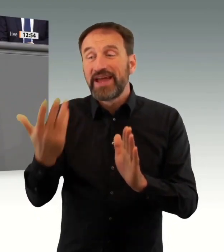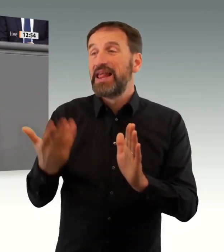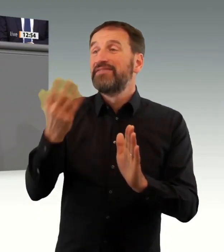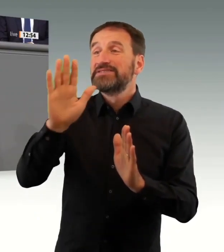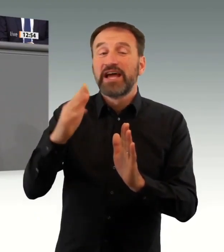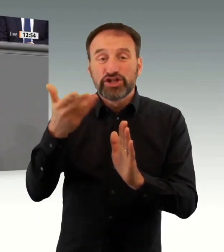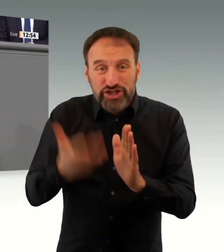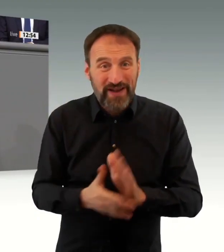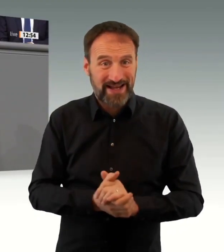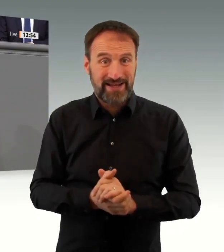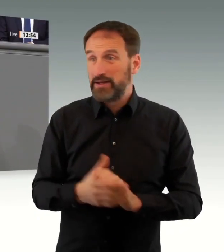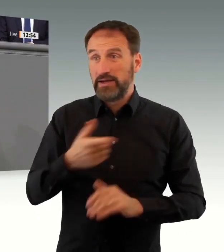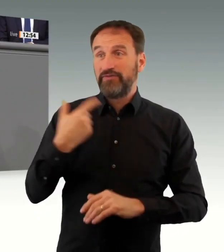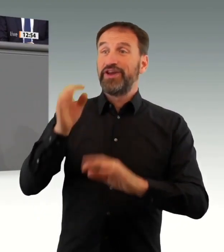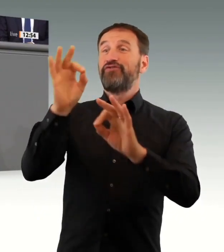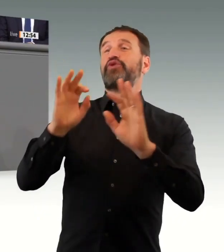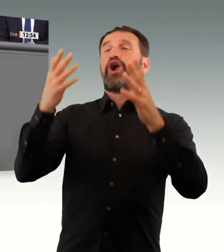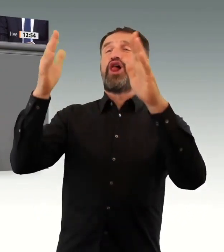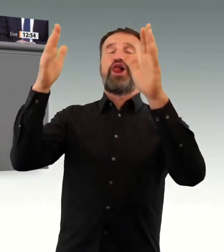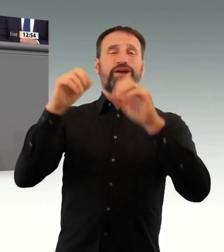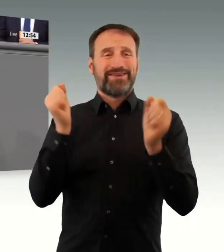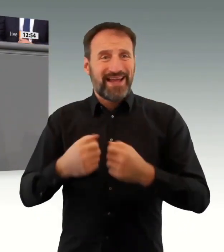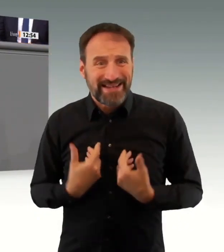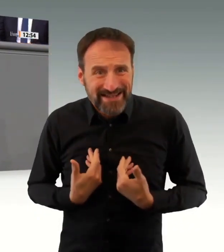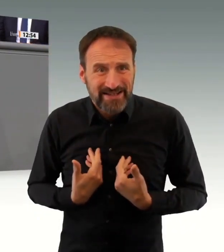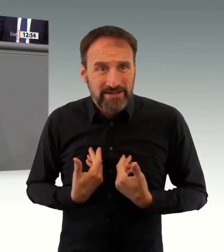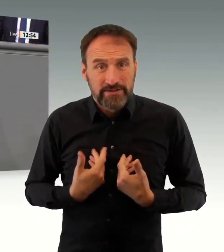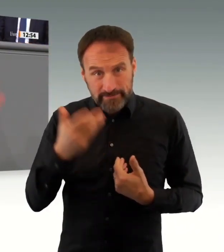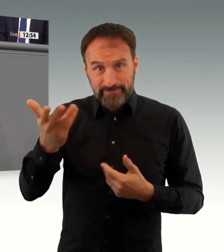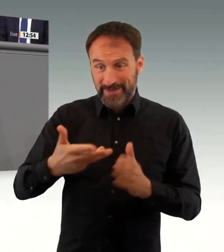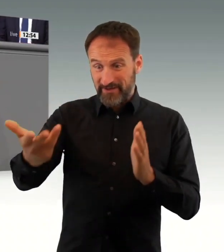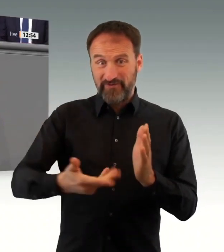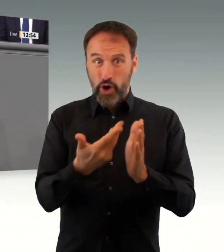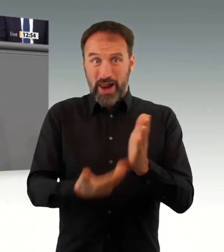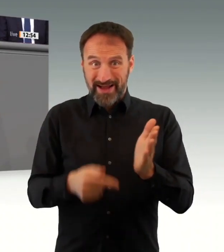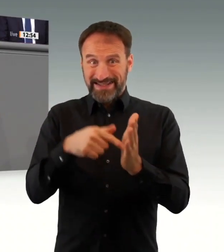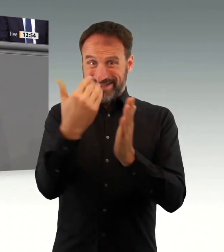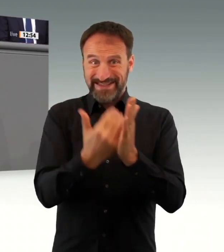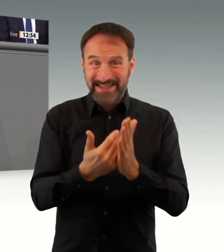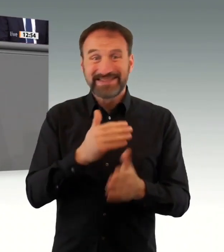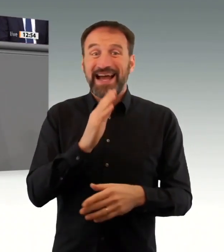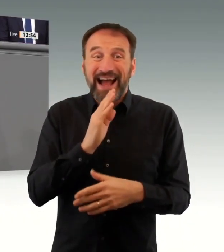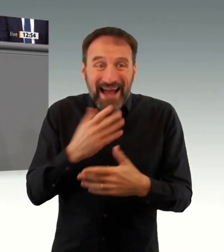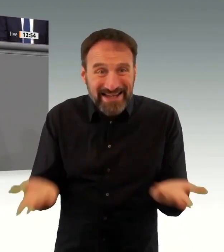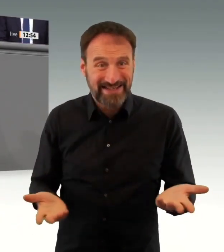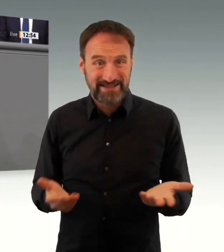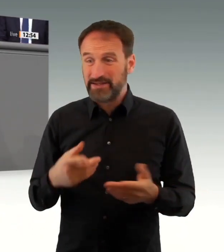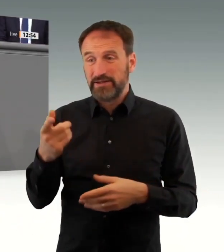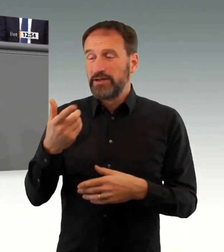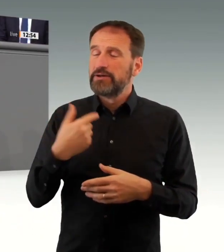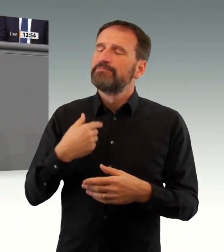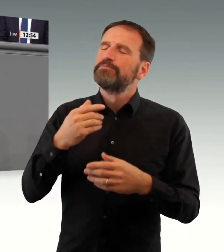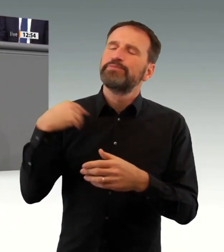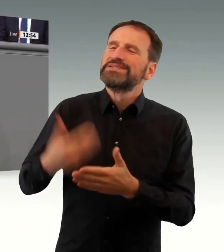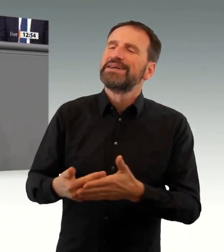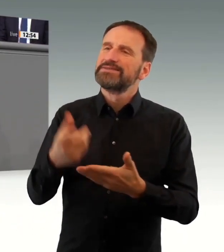den Juni hineingehabt. Das heißt, 15. Februar reicht nicht aus. Sie brauchen den 31. Mai oder dergleichen. Das